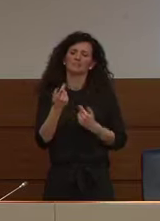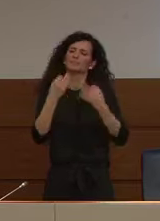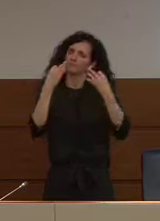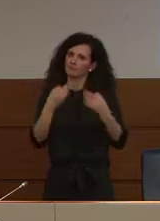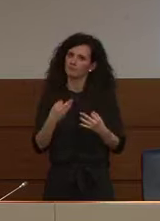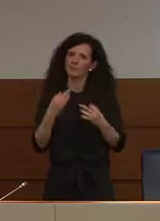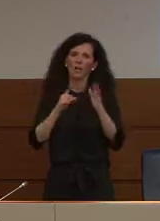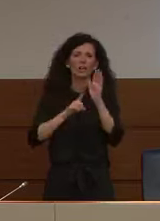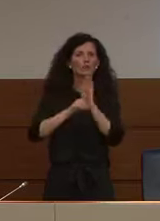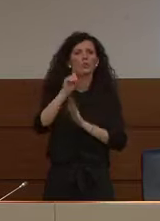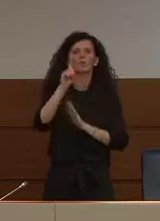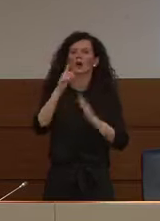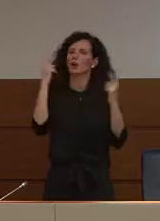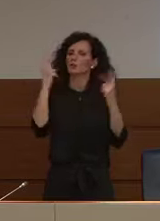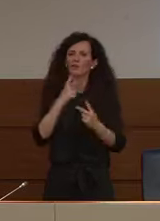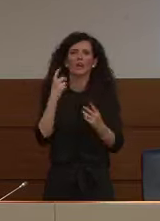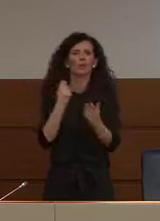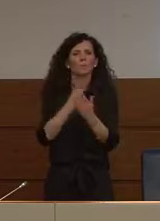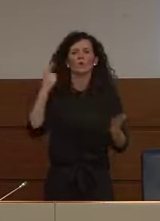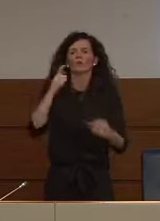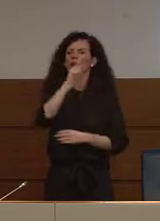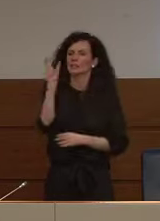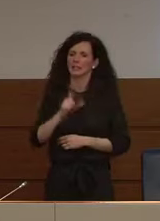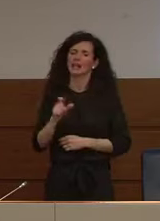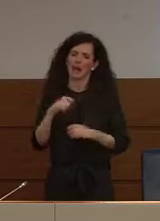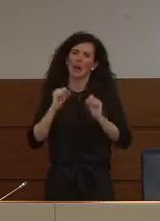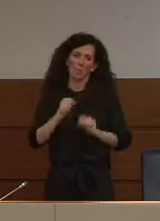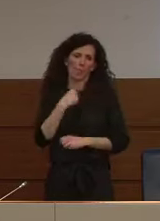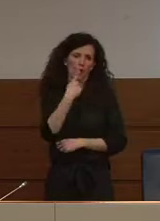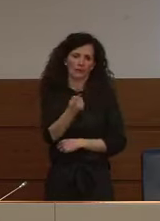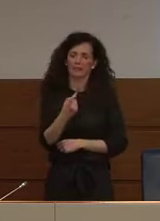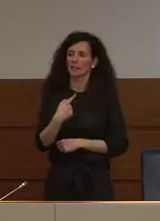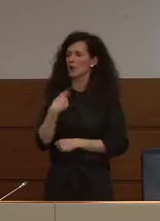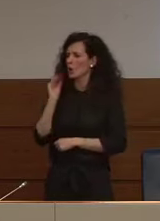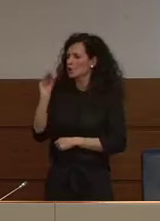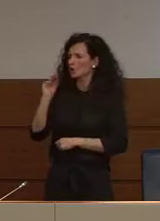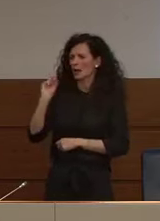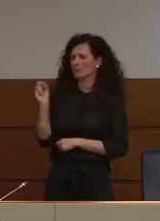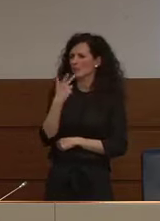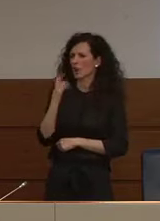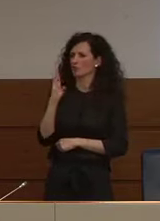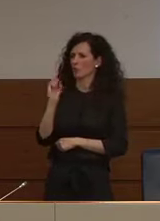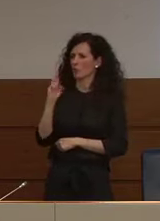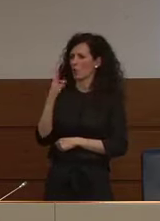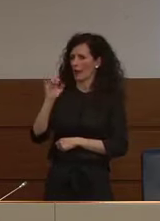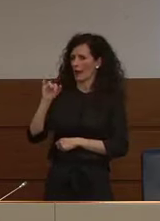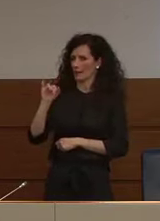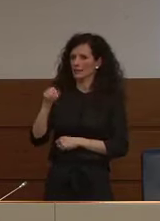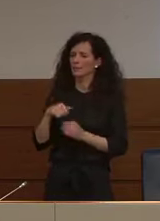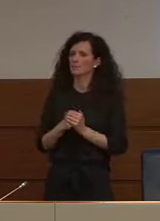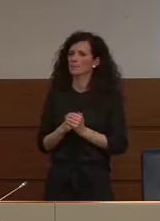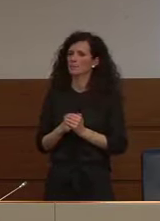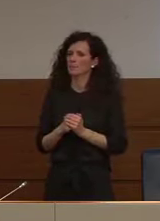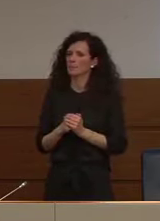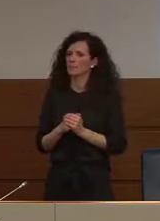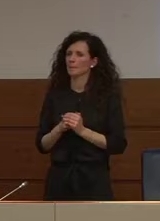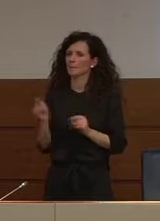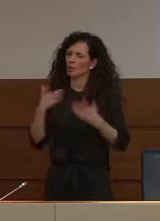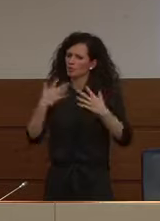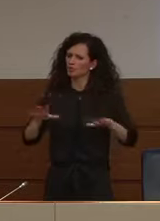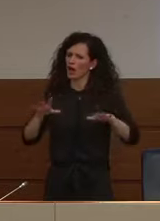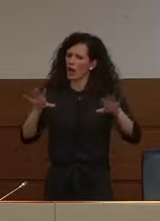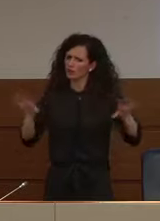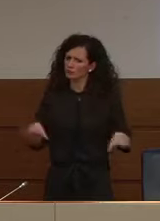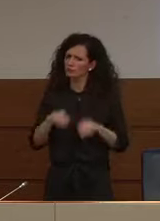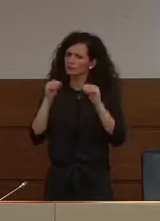risultato importante per il paese una domanda proprio flash a Borrelli avete già avviato i